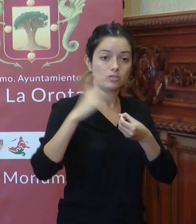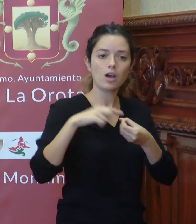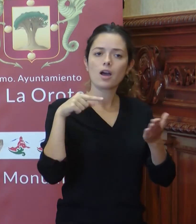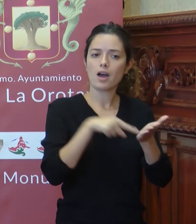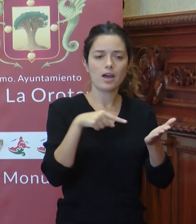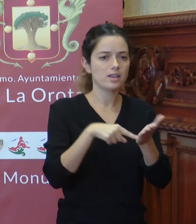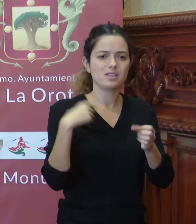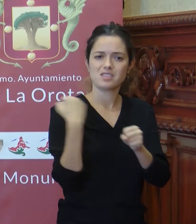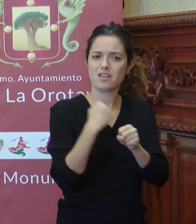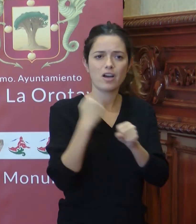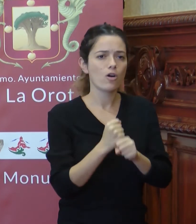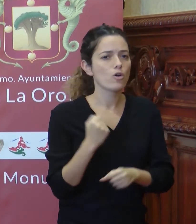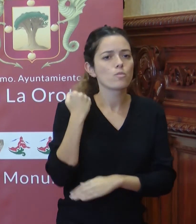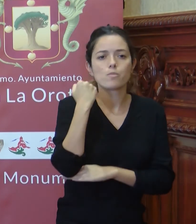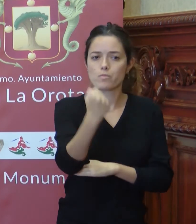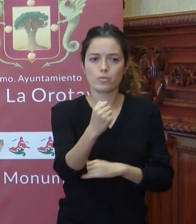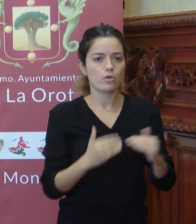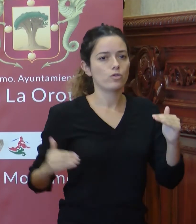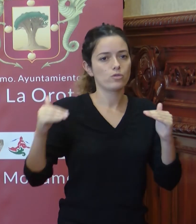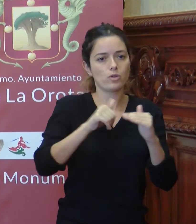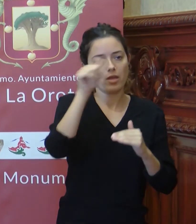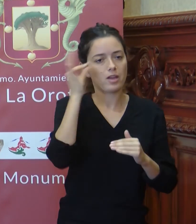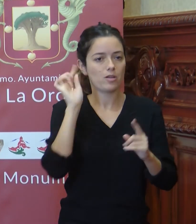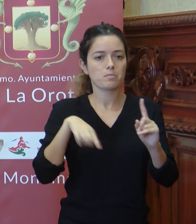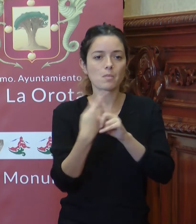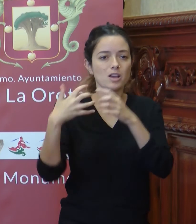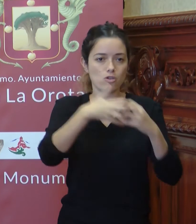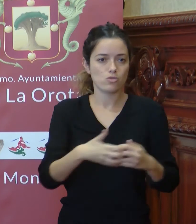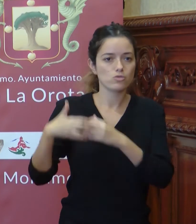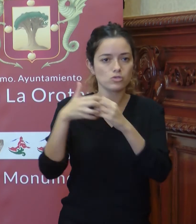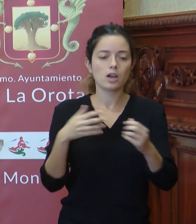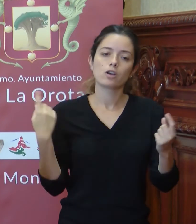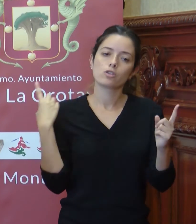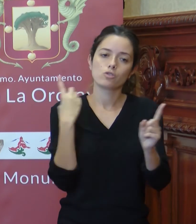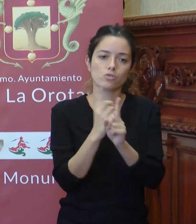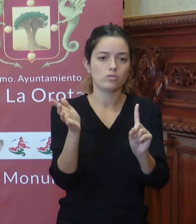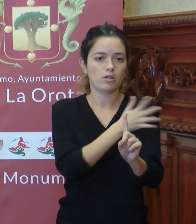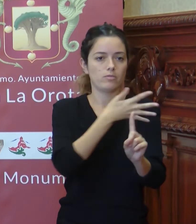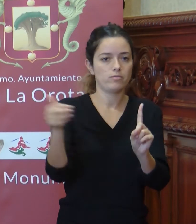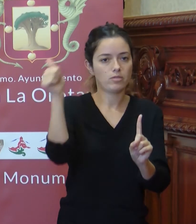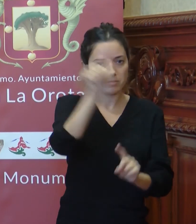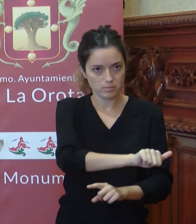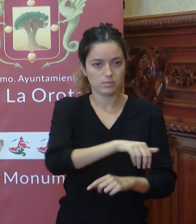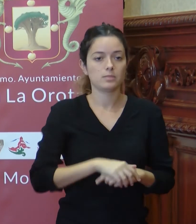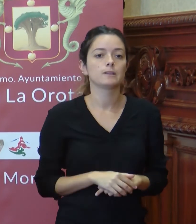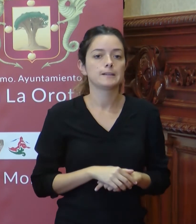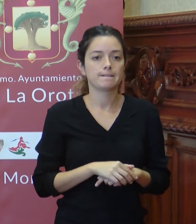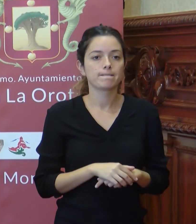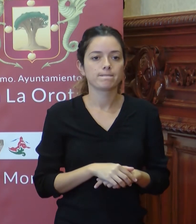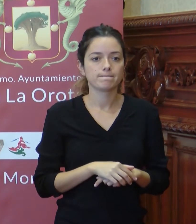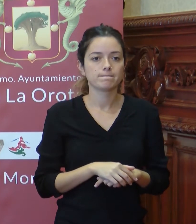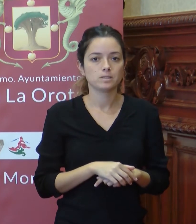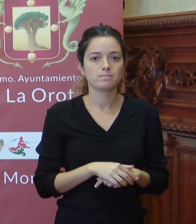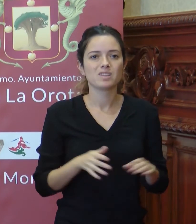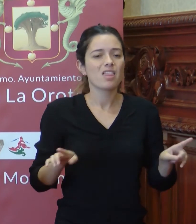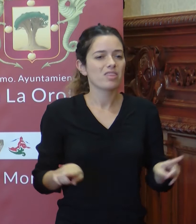manifiesto el trabajo en pro de la igualdad de género y la lucha contra la violencia machista. Y saber que están por encima de